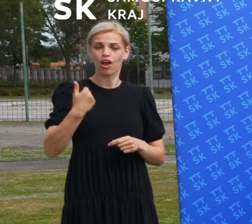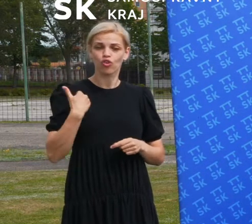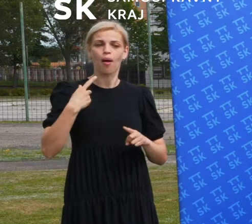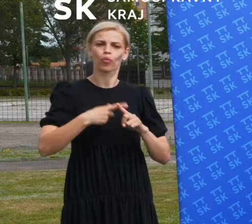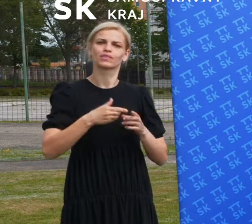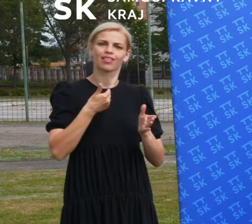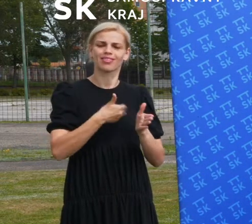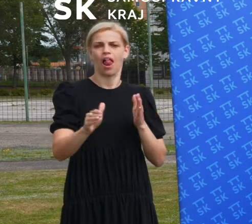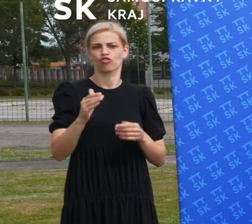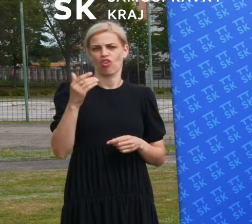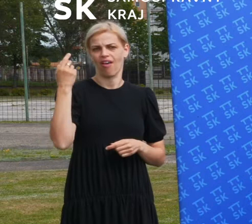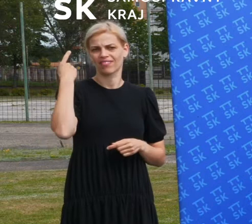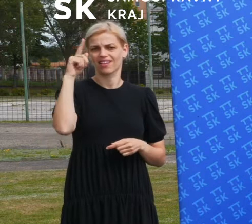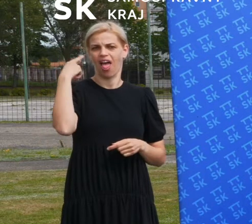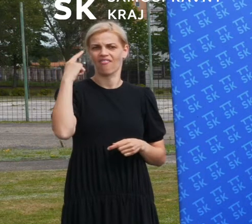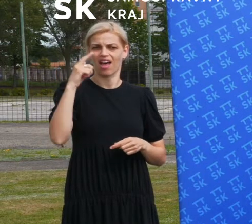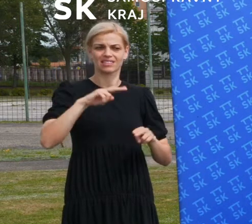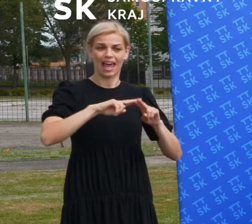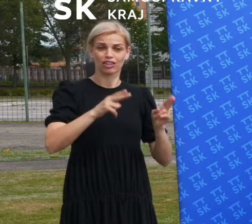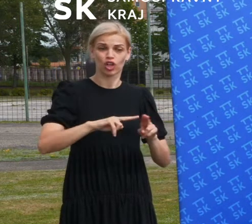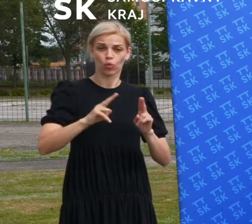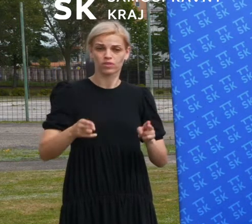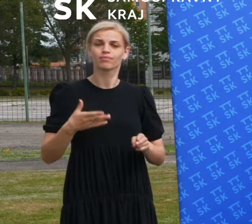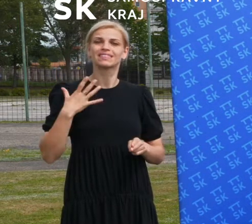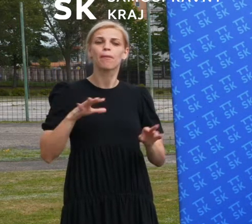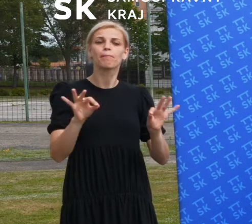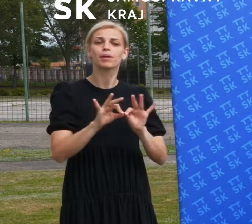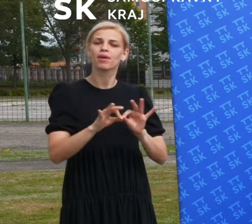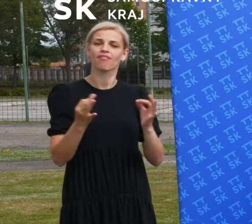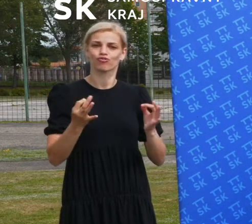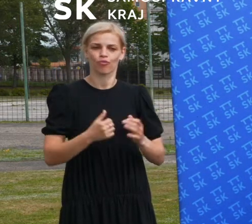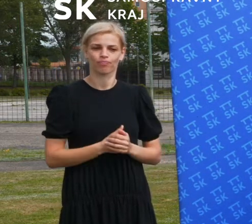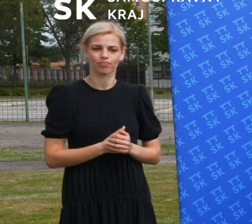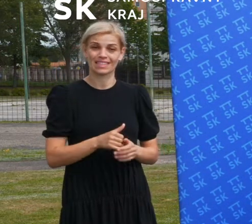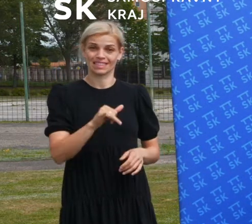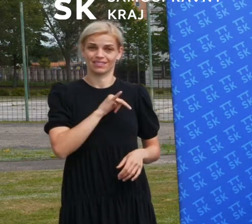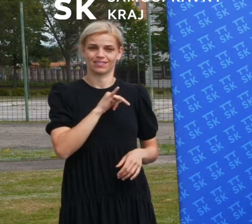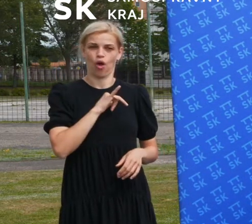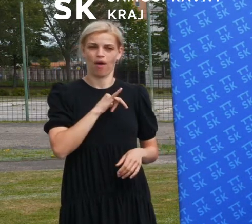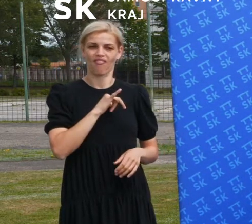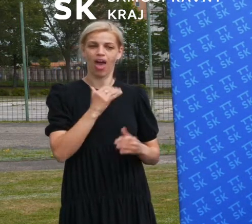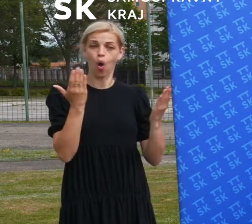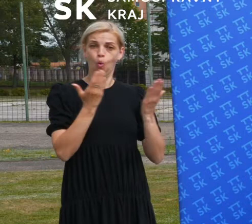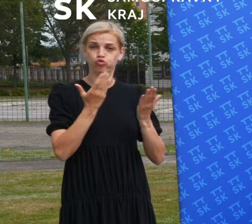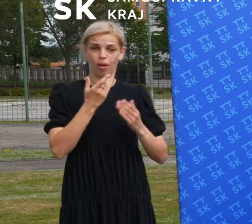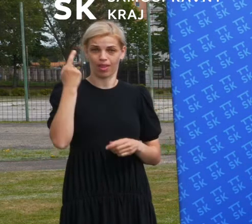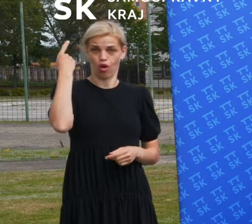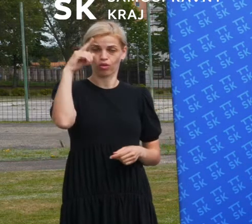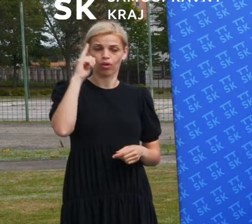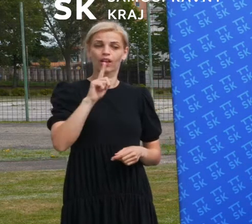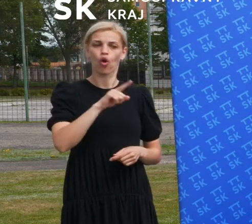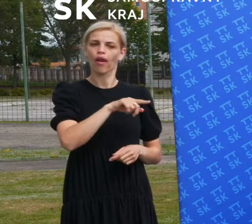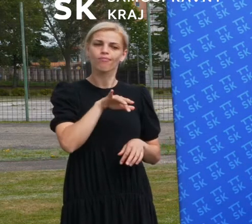vzdelávacími inštitúciami pripraviť také zaujímavé štúdijné a učebné odbory, ktoré